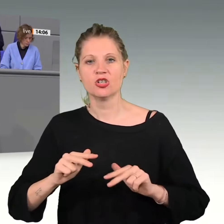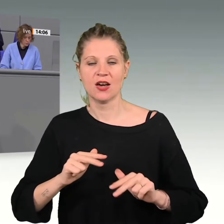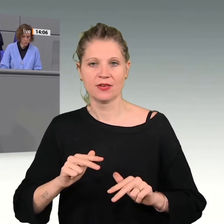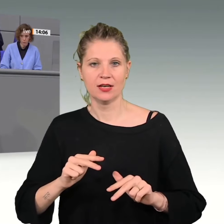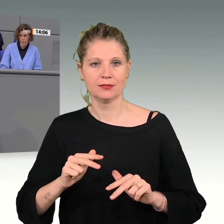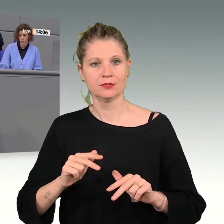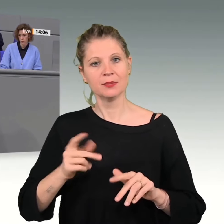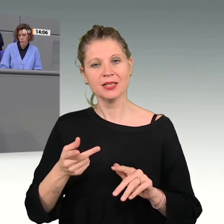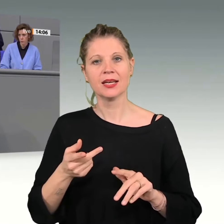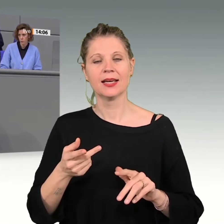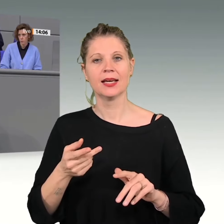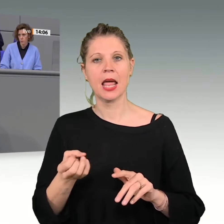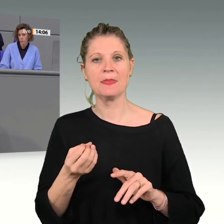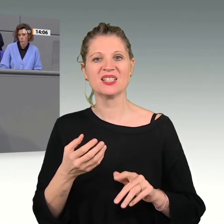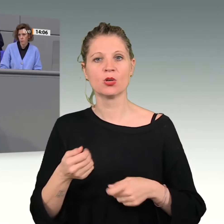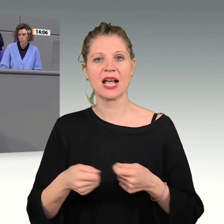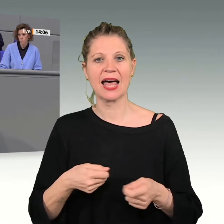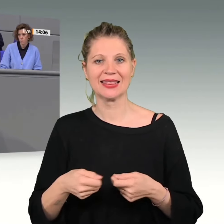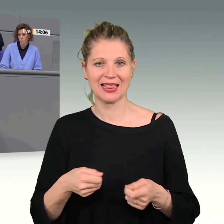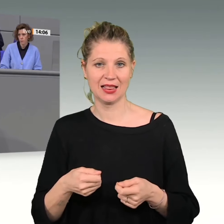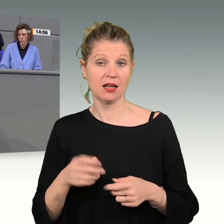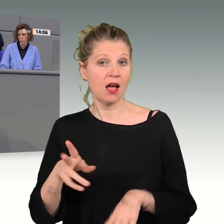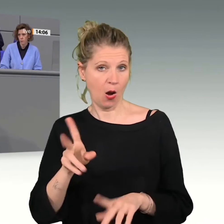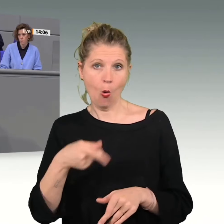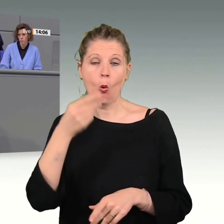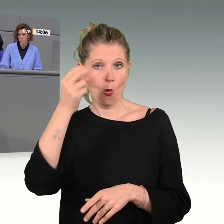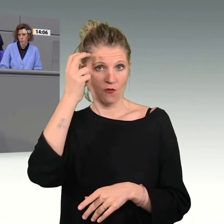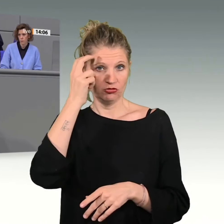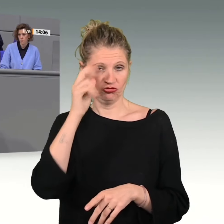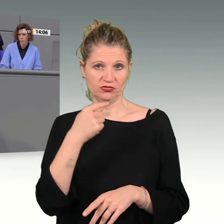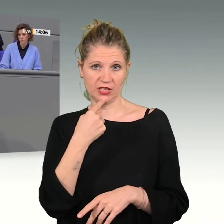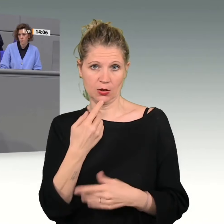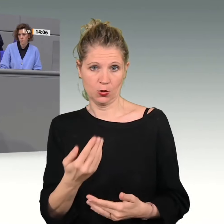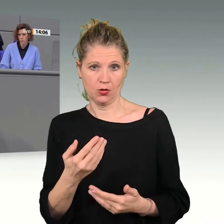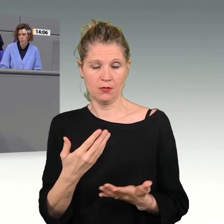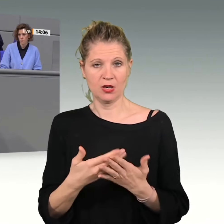stützt auch die Wissenschaft. Ich zitiere beispielsweise den Ökonomen, Professor Edenhöfer.